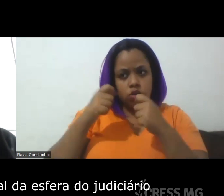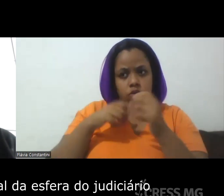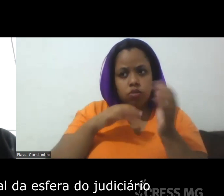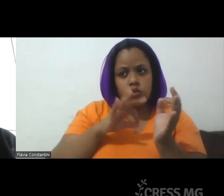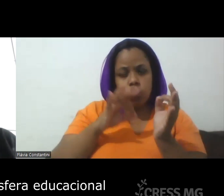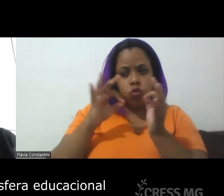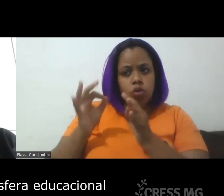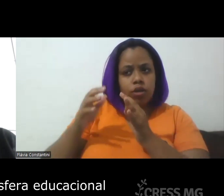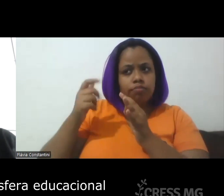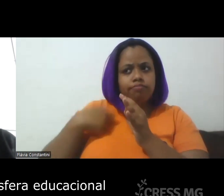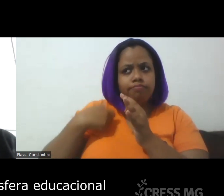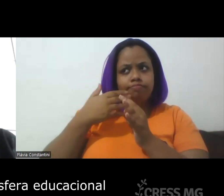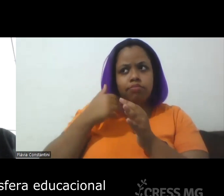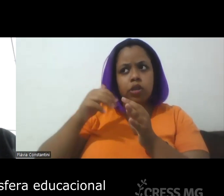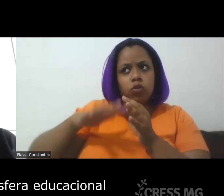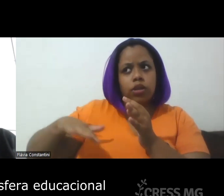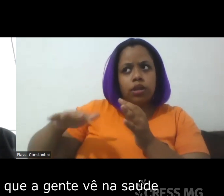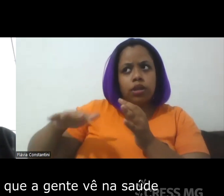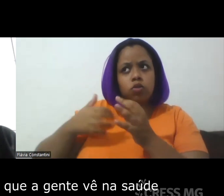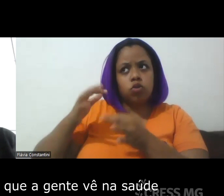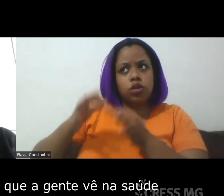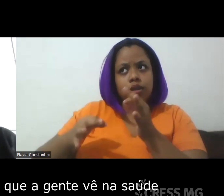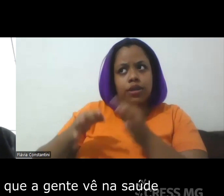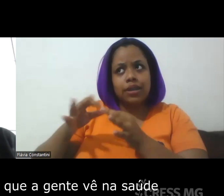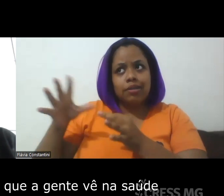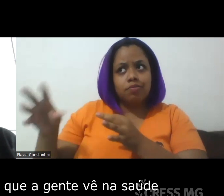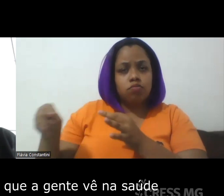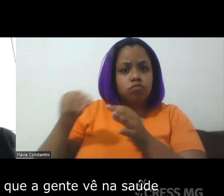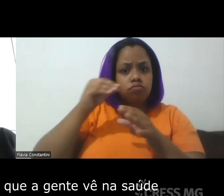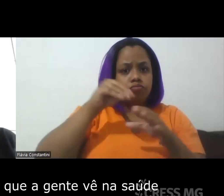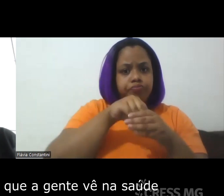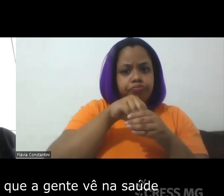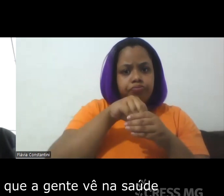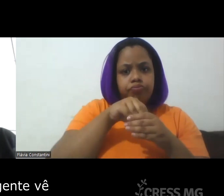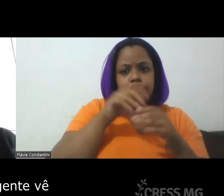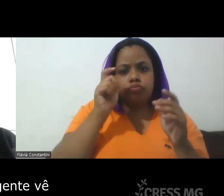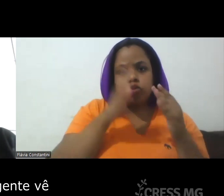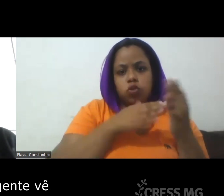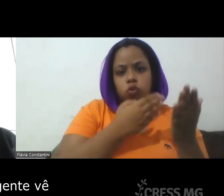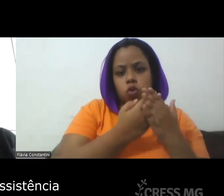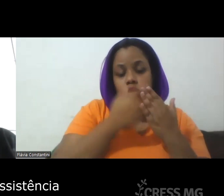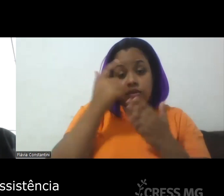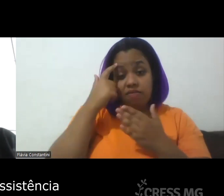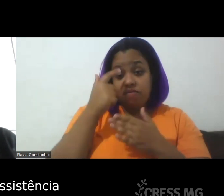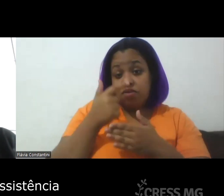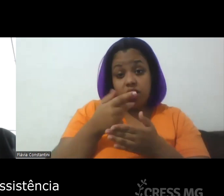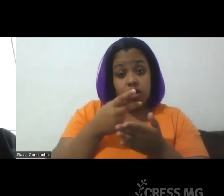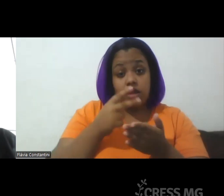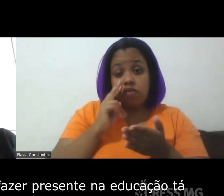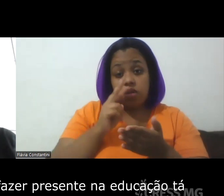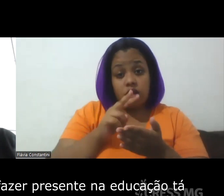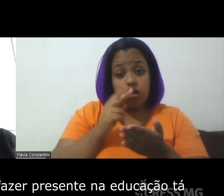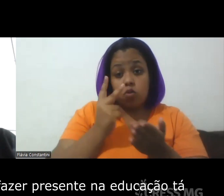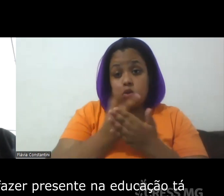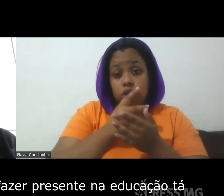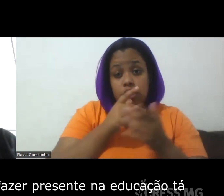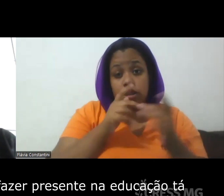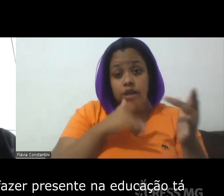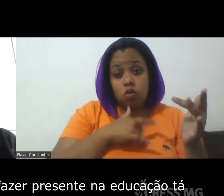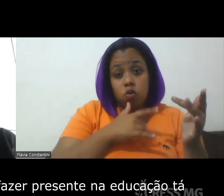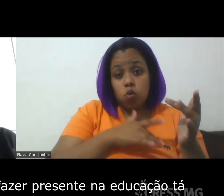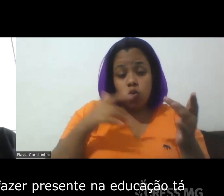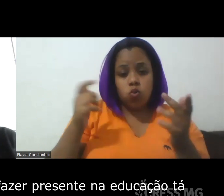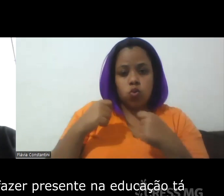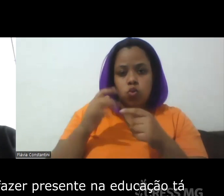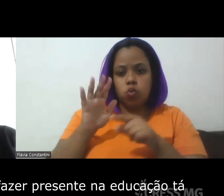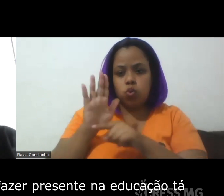judiciário dentro da esfera educacional isso é um fenômeno que a gente vê na saúde a gente vê na assistência e também começa a se